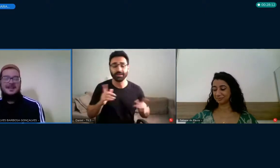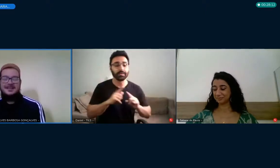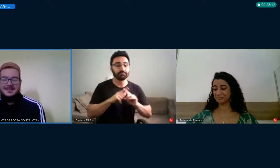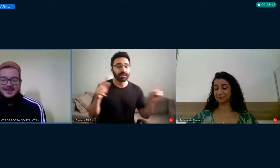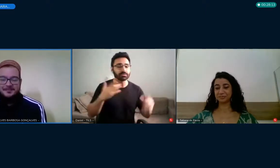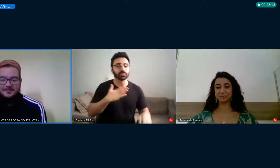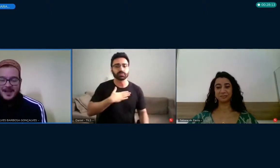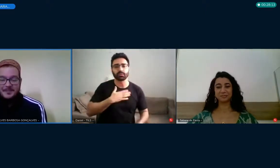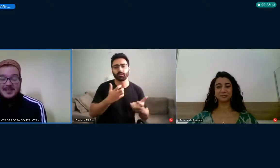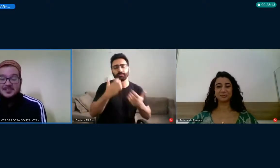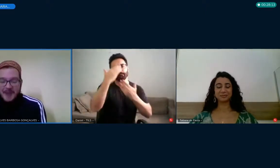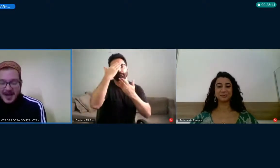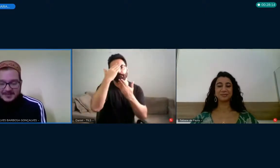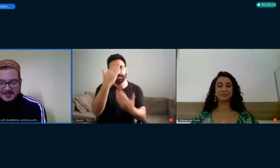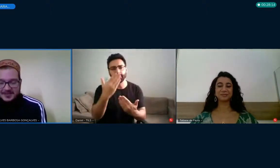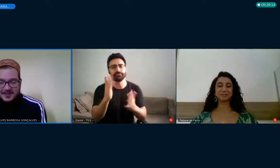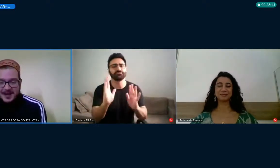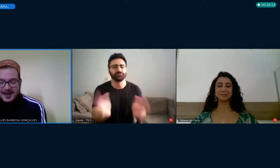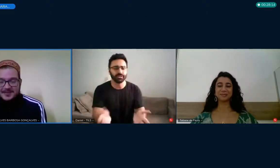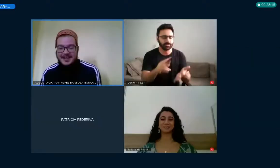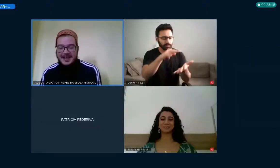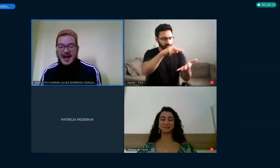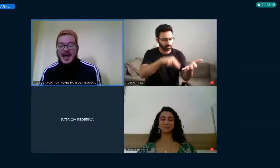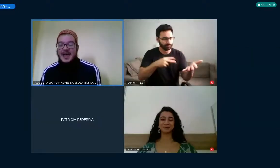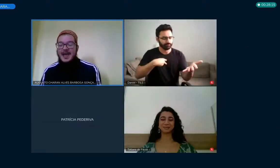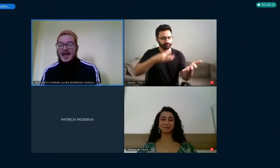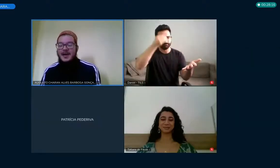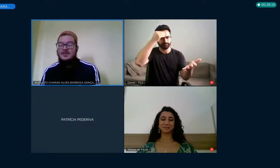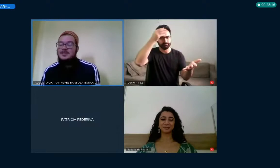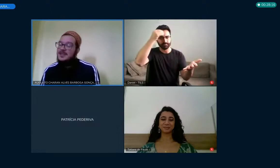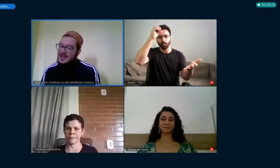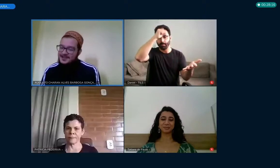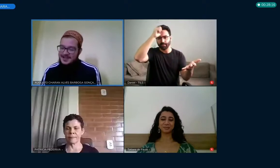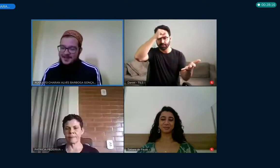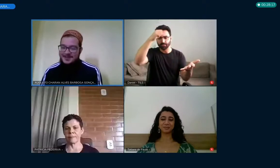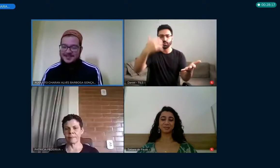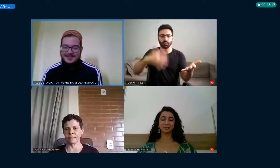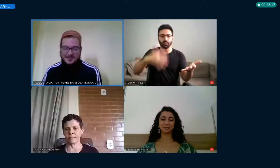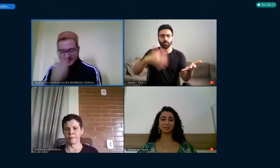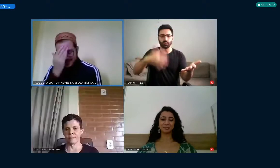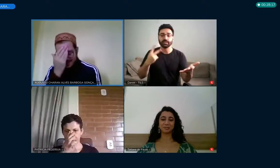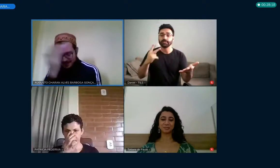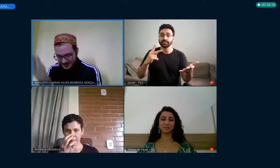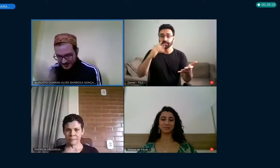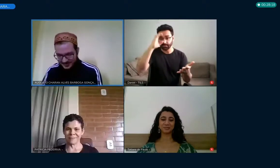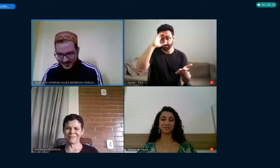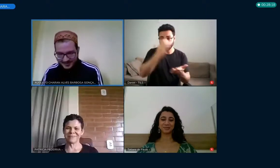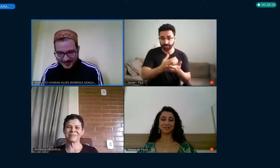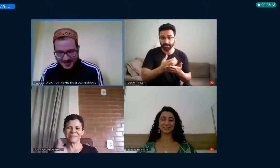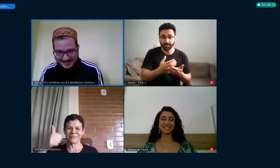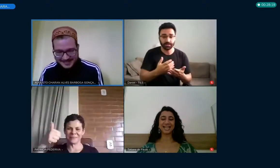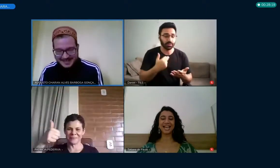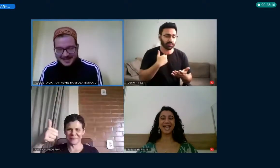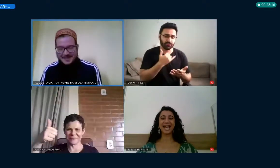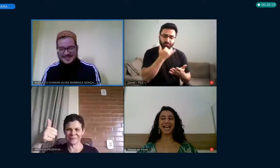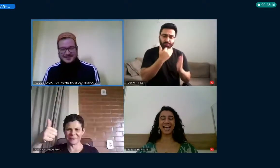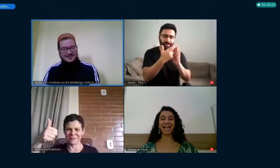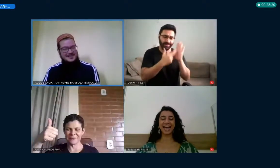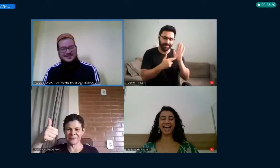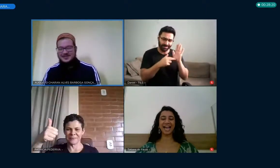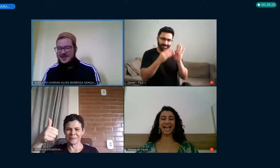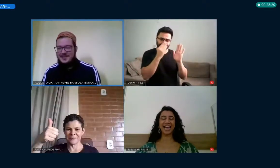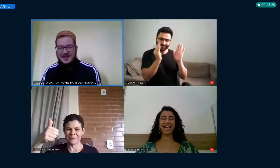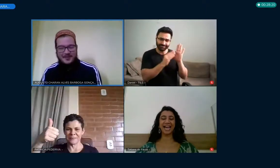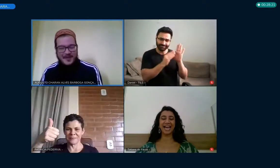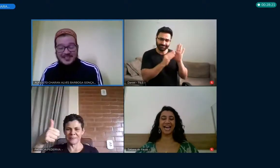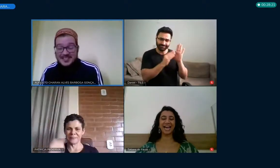muito de agradecer, aprendi demais com o seu trabalho, considero esse trabalho, não sei se eu posso até quebrar o protocolo, viu, Pátio, mas assim,